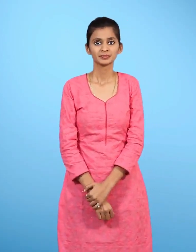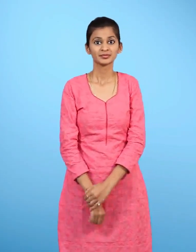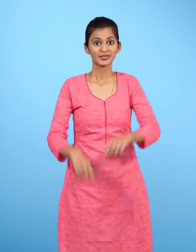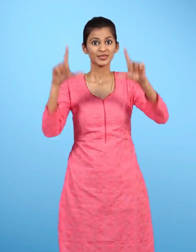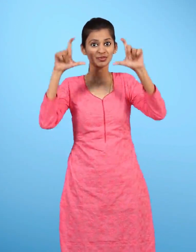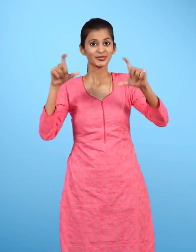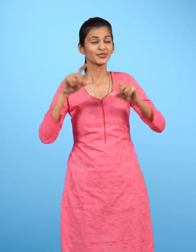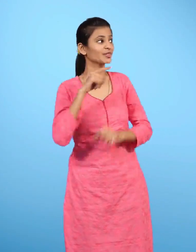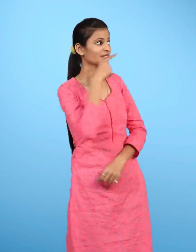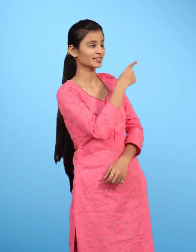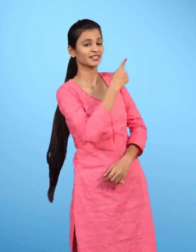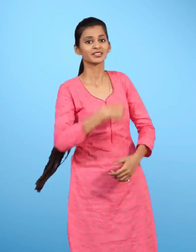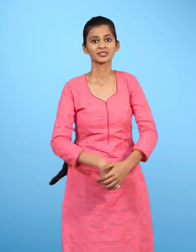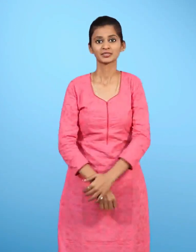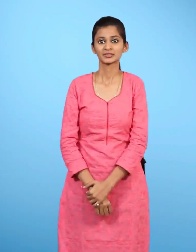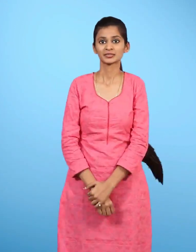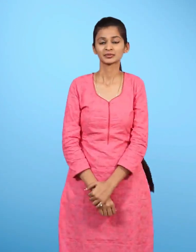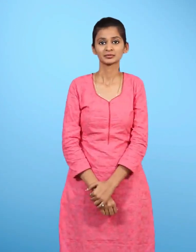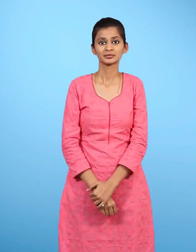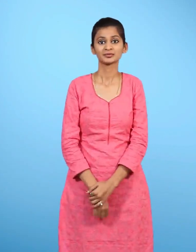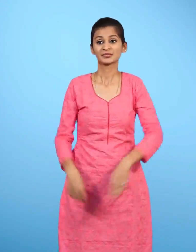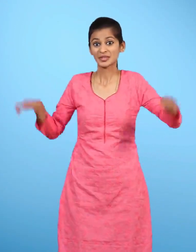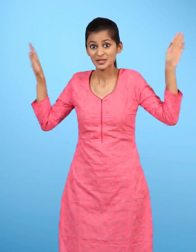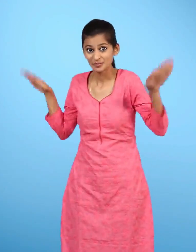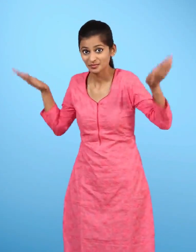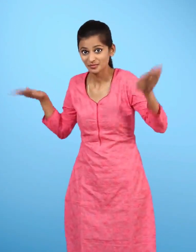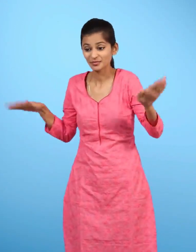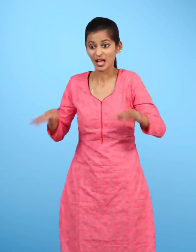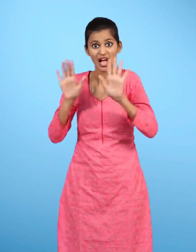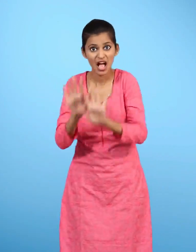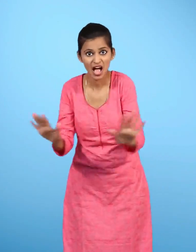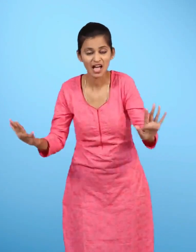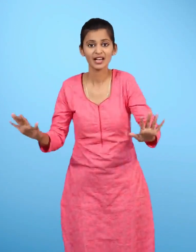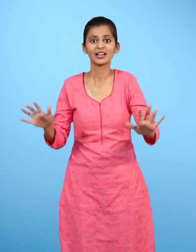चित्र आठ पक्षी होते तो कीड़ों को खा लेते